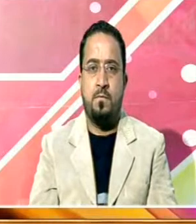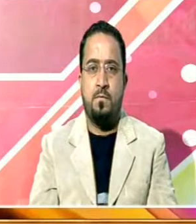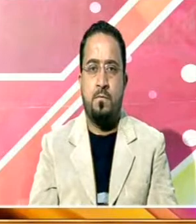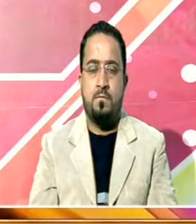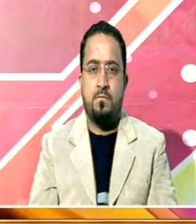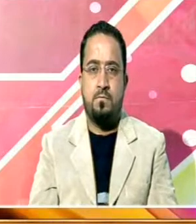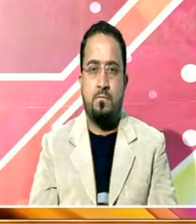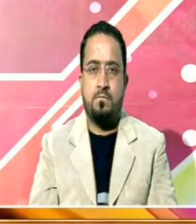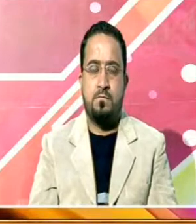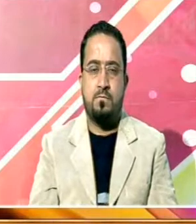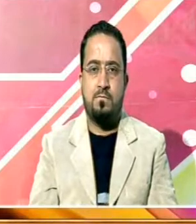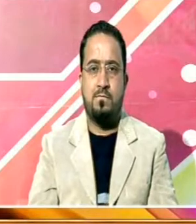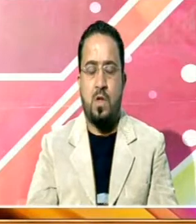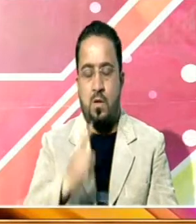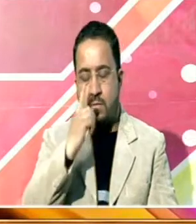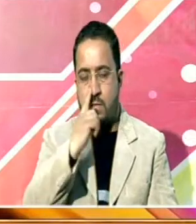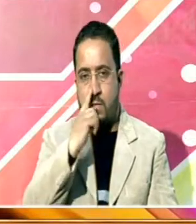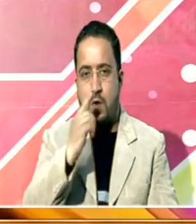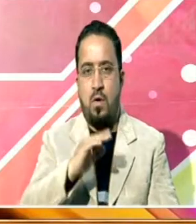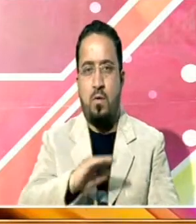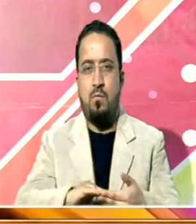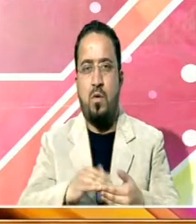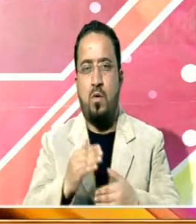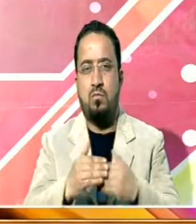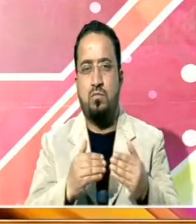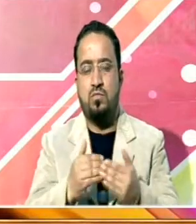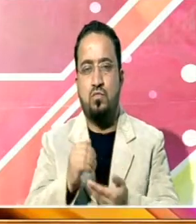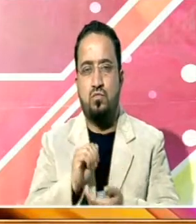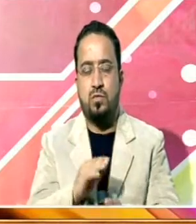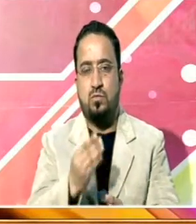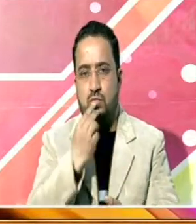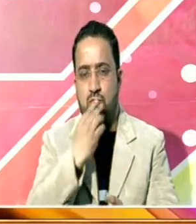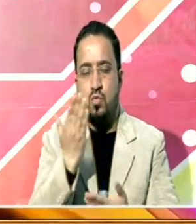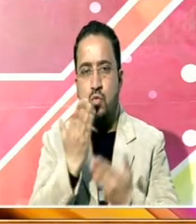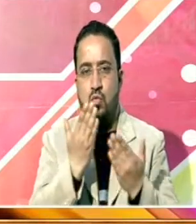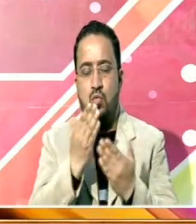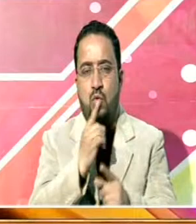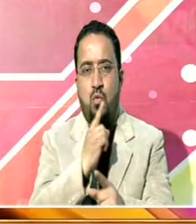انہوں نے کہا کہ بیٹی بچاؤں بیٹی پڑھاؤں کی کامیابی کی بدولت